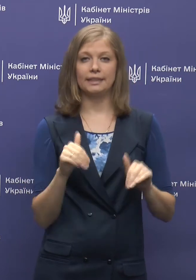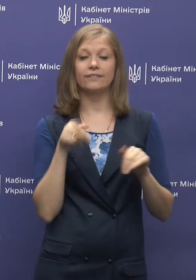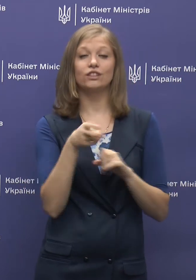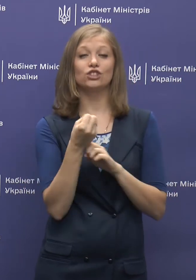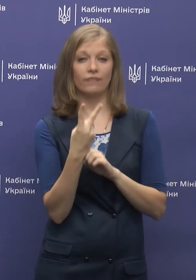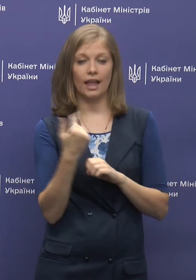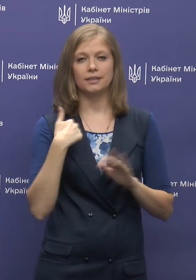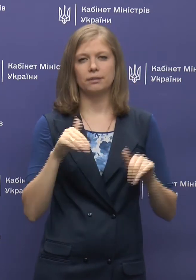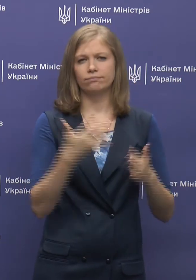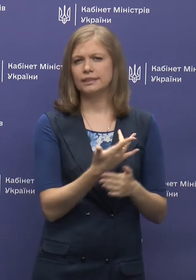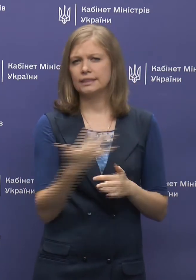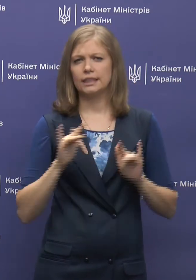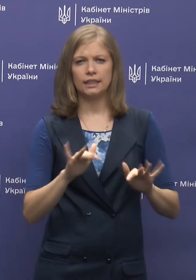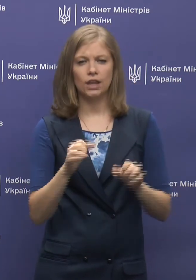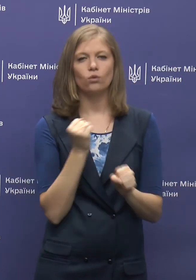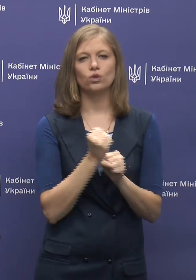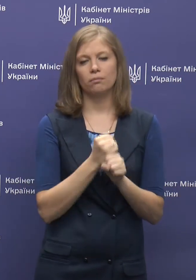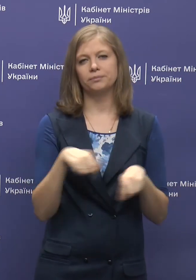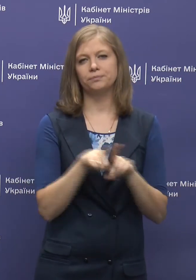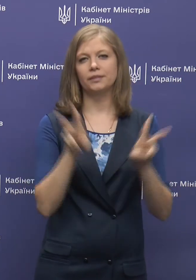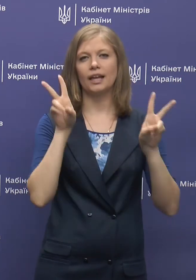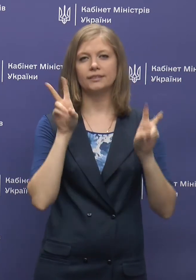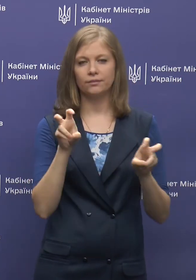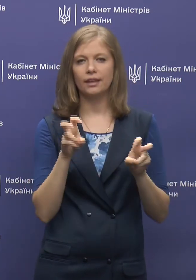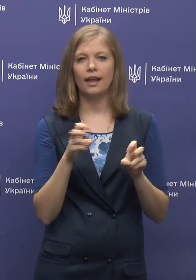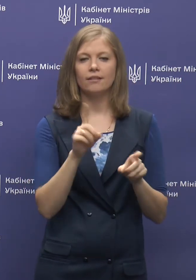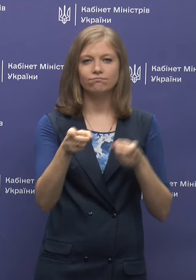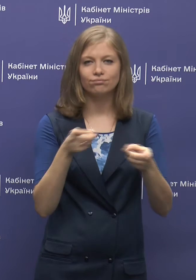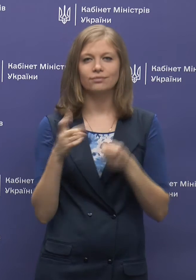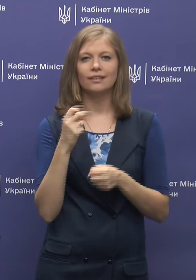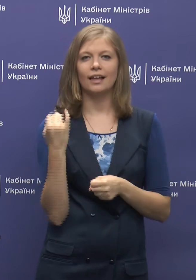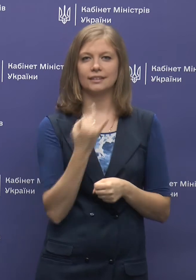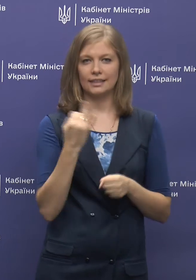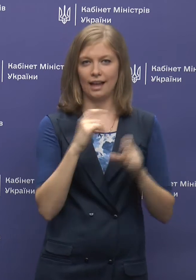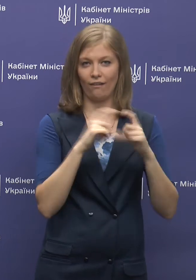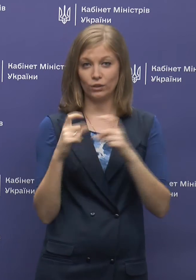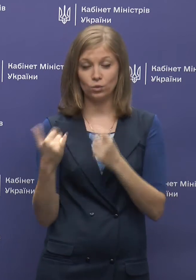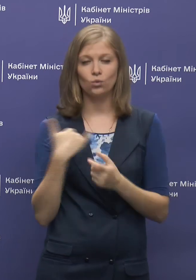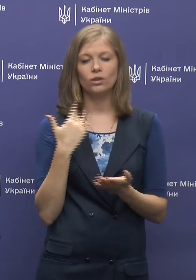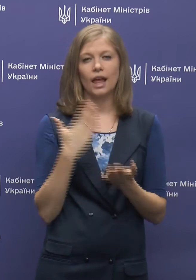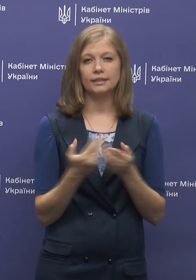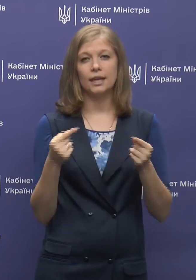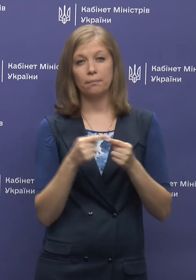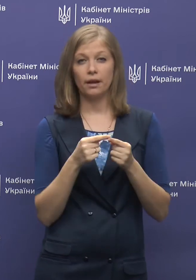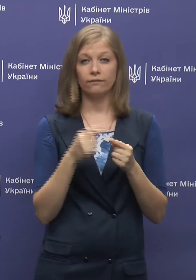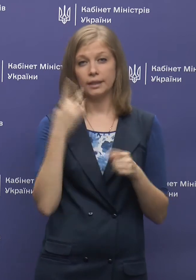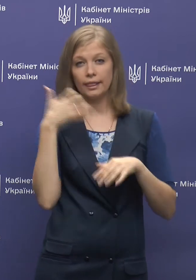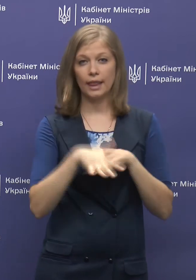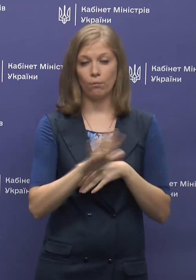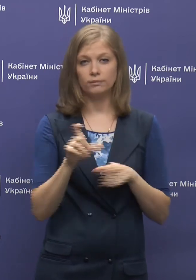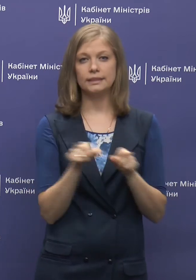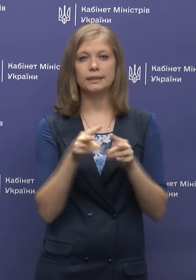цілу низку заходів, зробили, що називається, засилку на зацікавувані структури. В нас є певні непорозуміння із